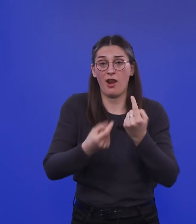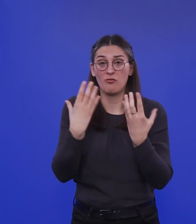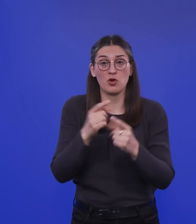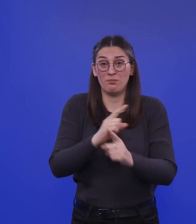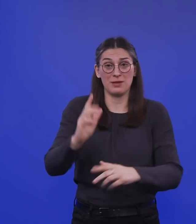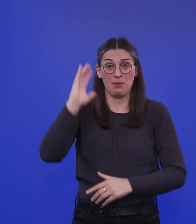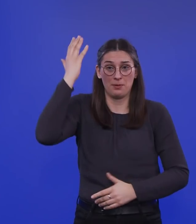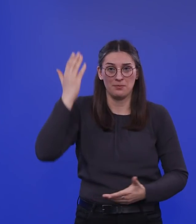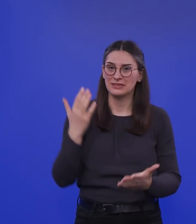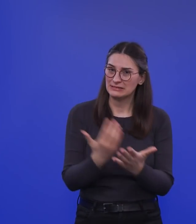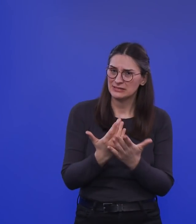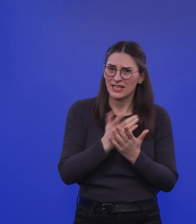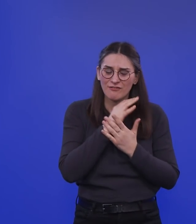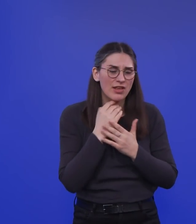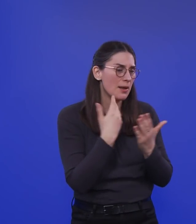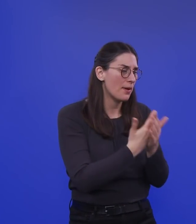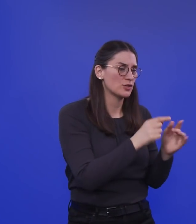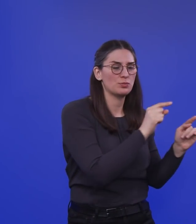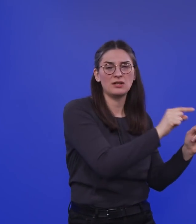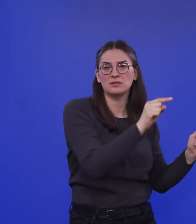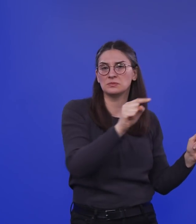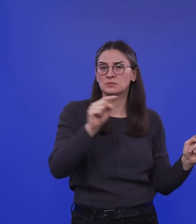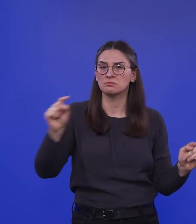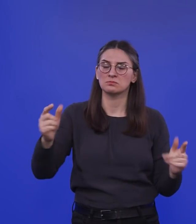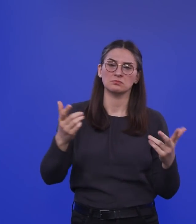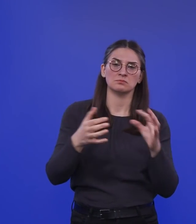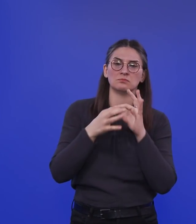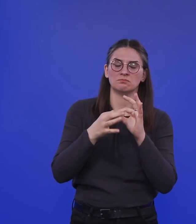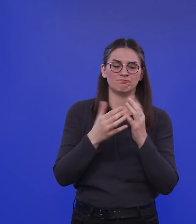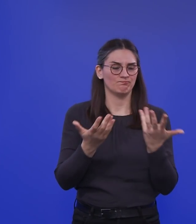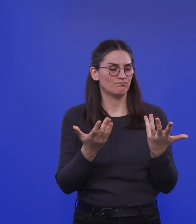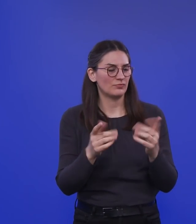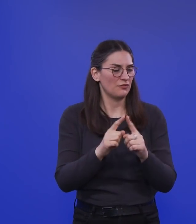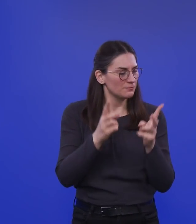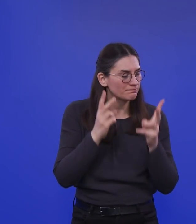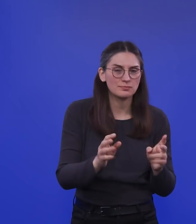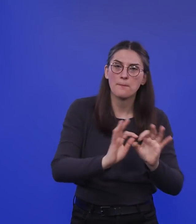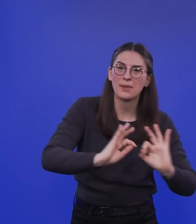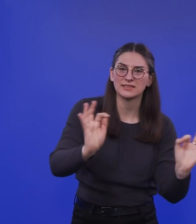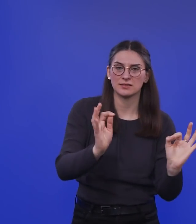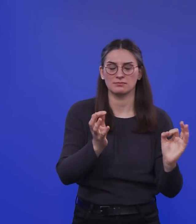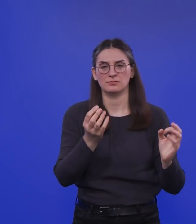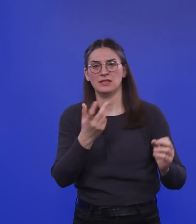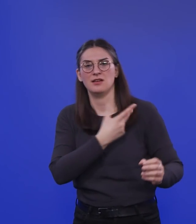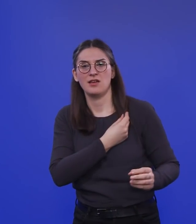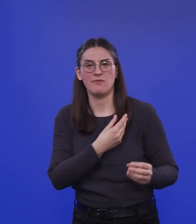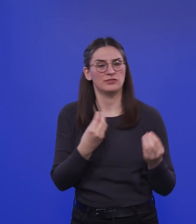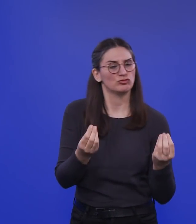man eben viele Beispiele nennen, wo einfach mit die besten Impfstoffe überhaupt, die man hat, eben